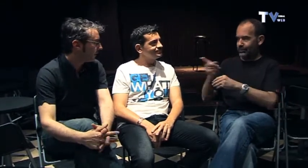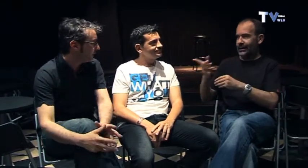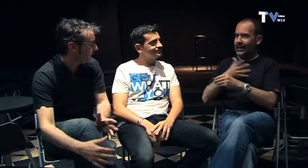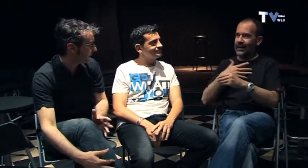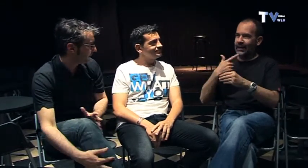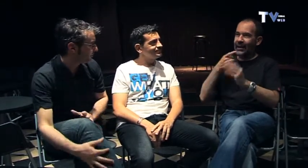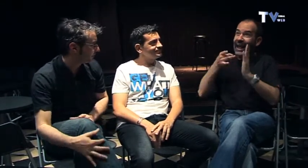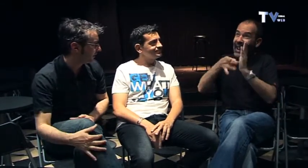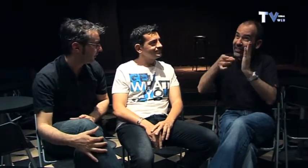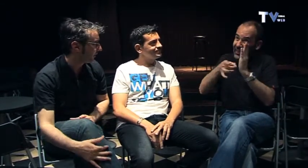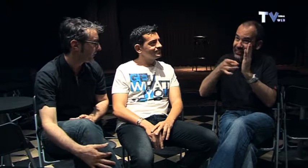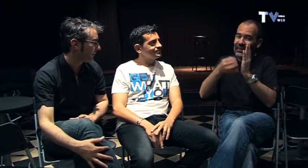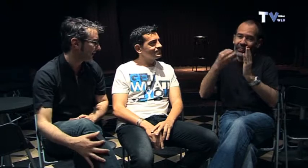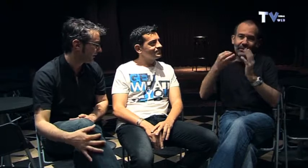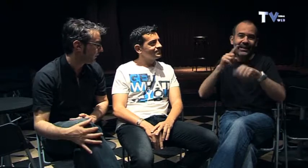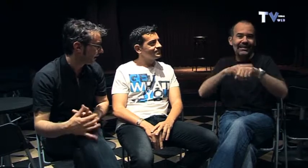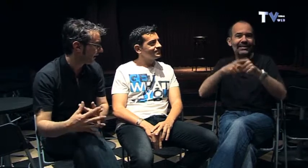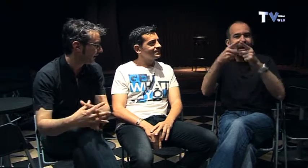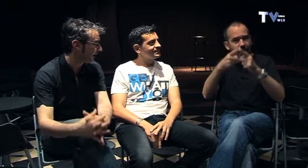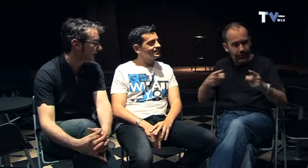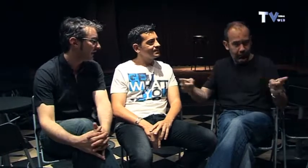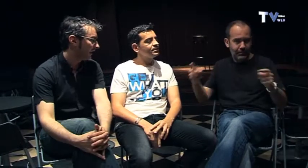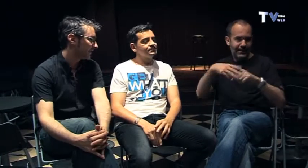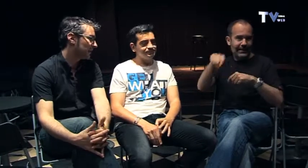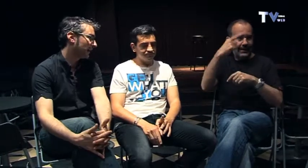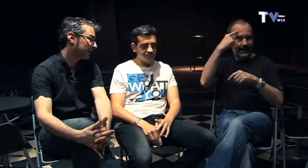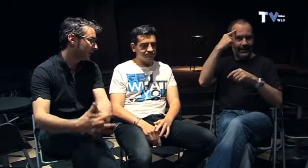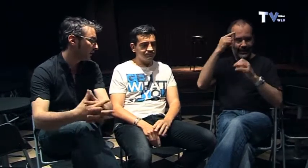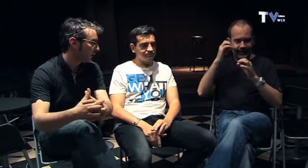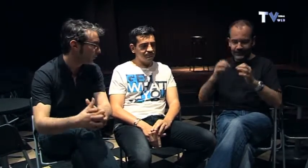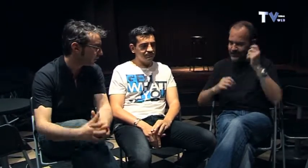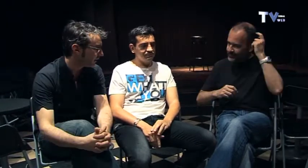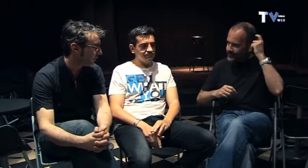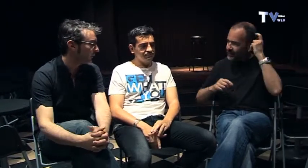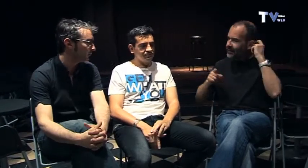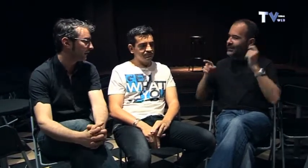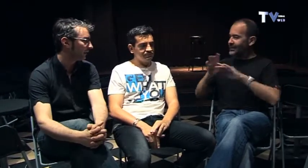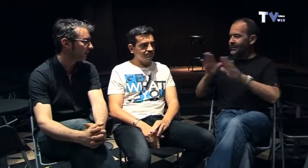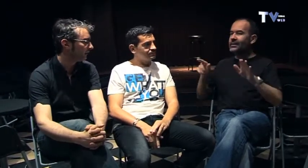y veo que me hice mucho tiempo y veo que para que tenga una buena calidad hay que trabajar durante mucho tiempo y mucha preparación